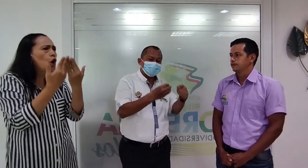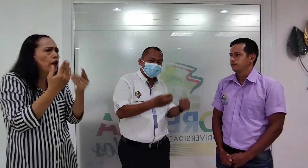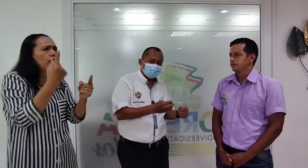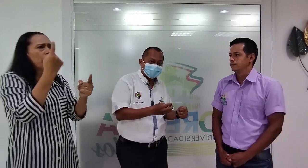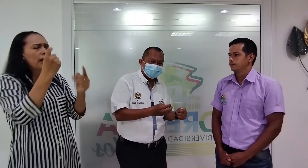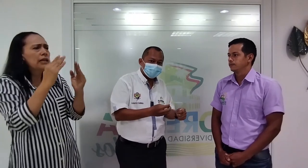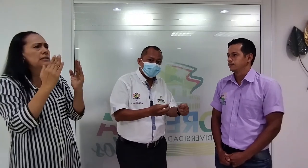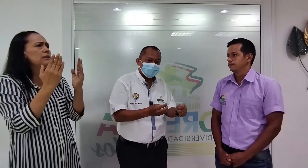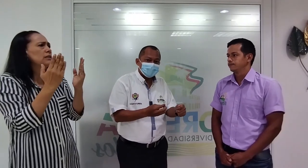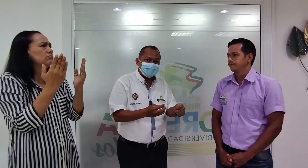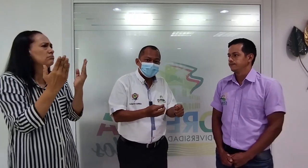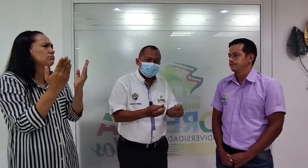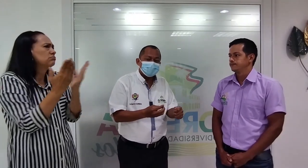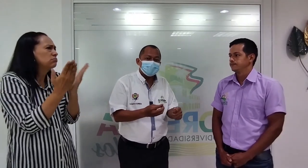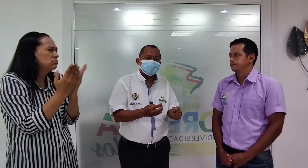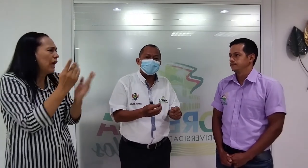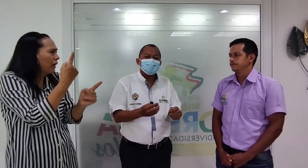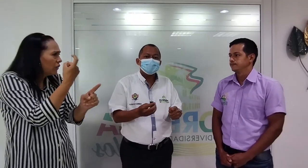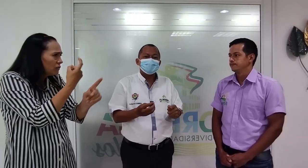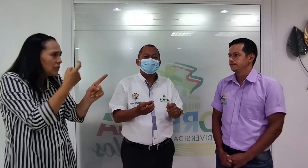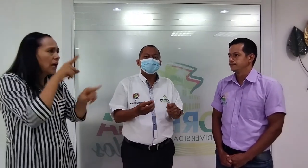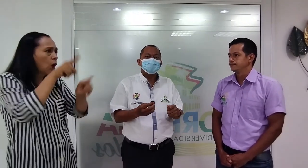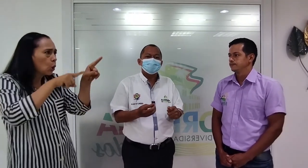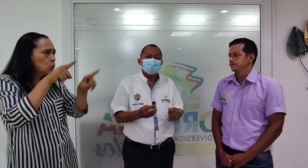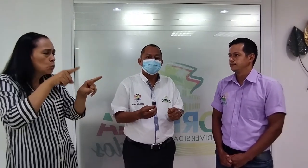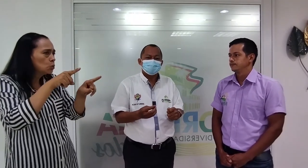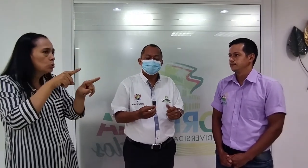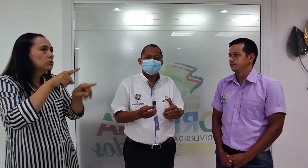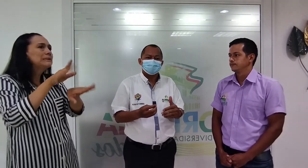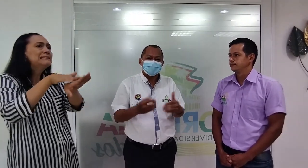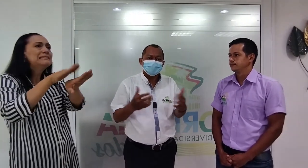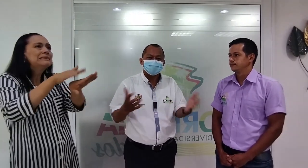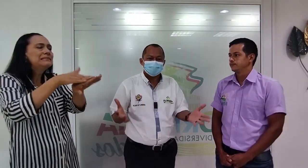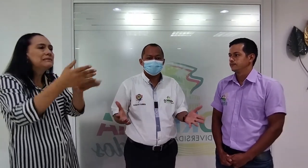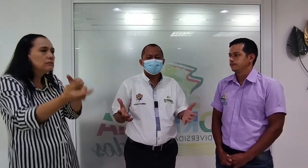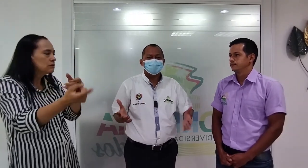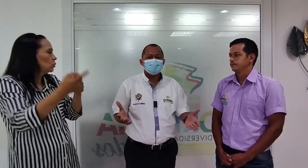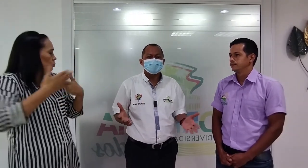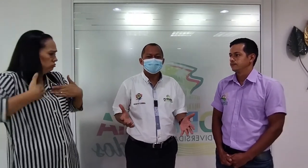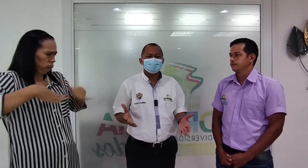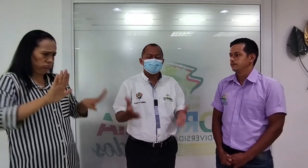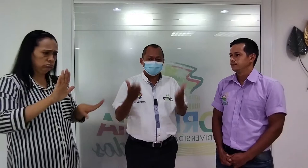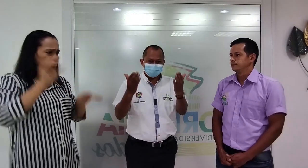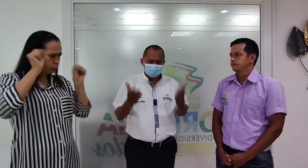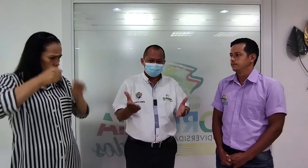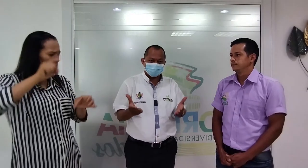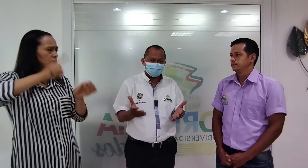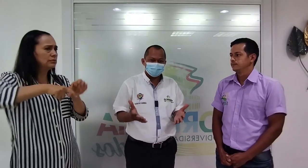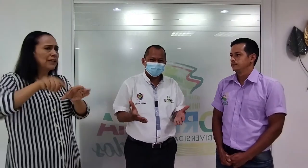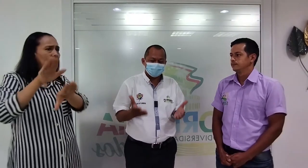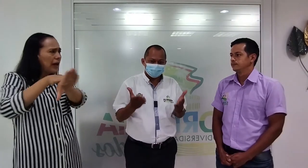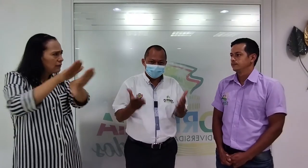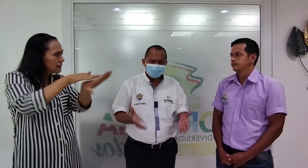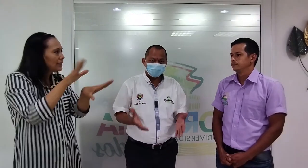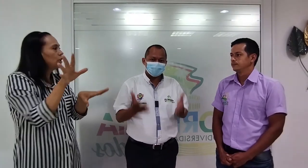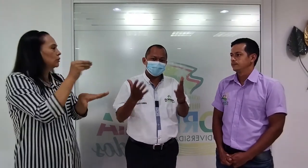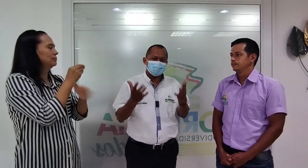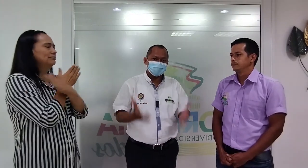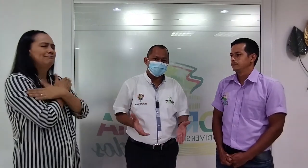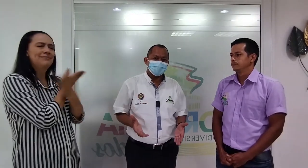pertenece, en cualquier momento puede hacerlo. Así que a todos, bienvenidos, felicitaciones